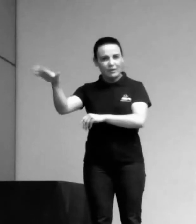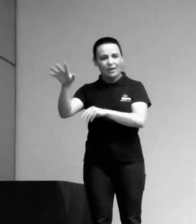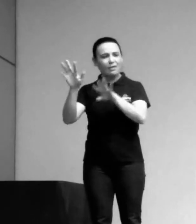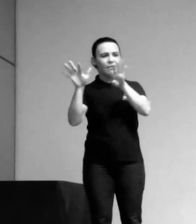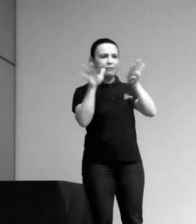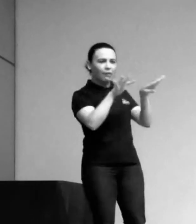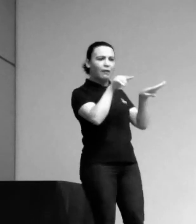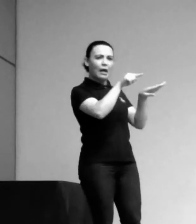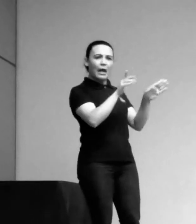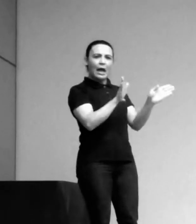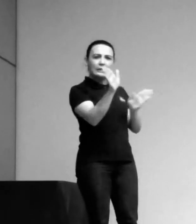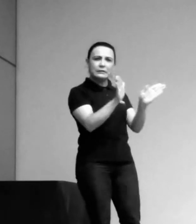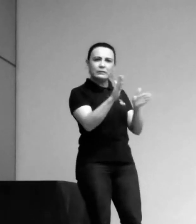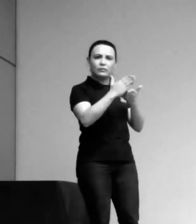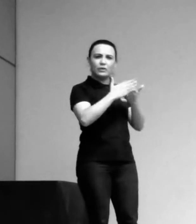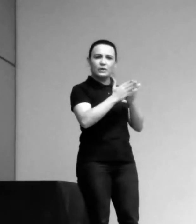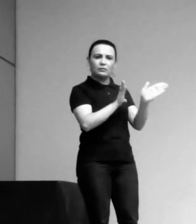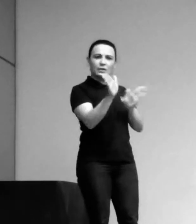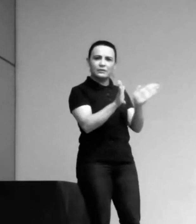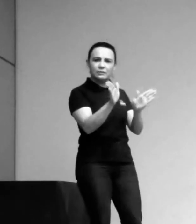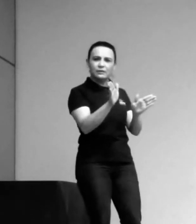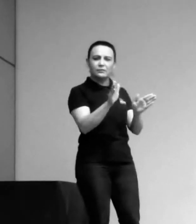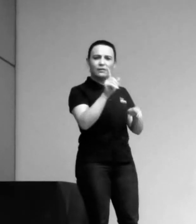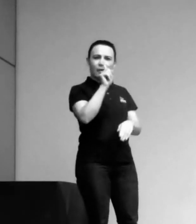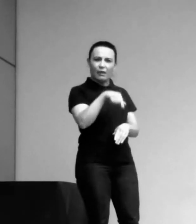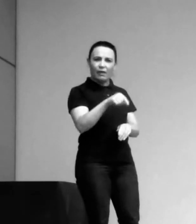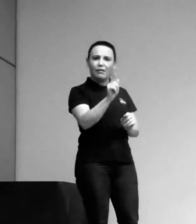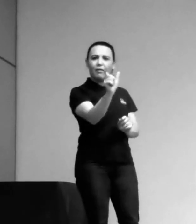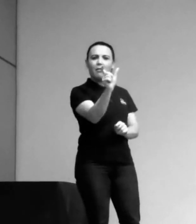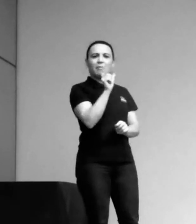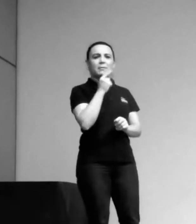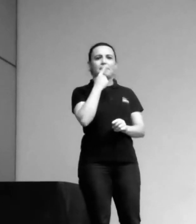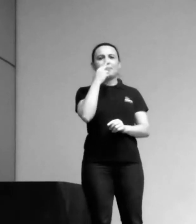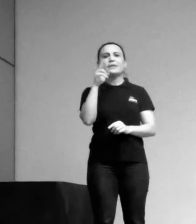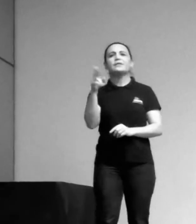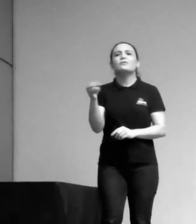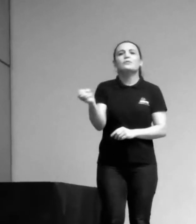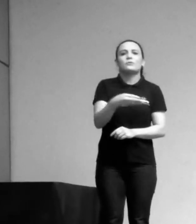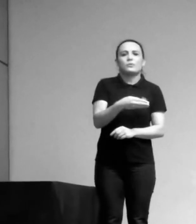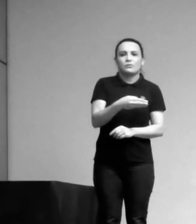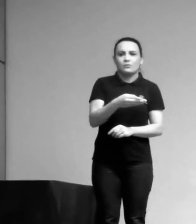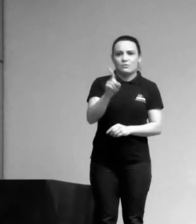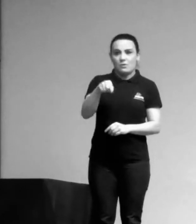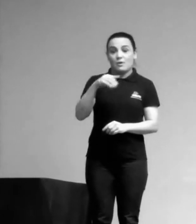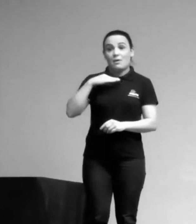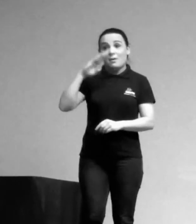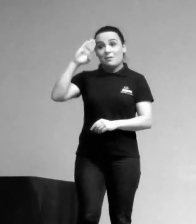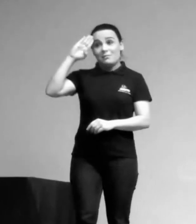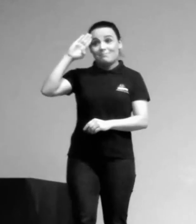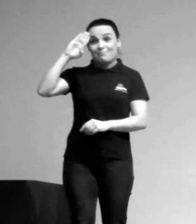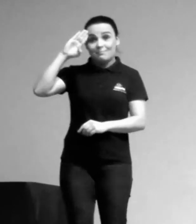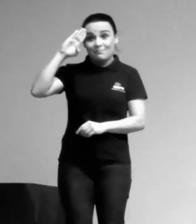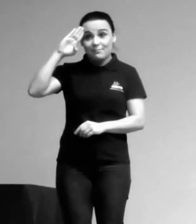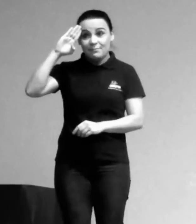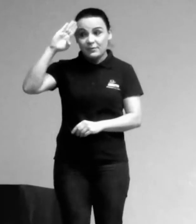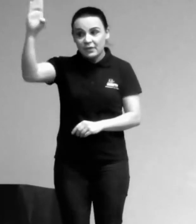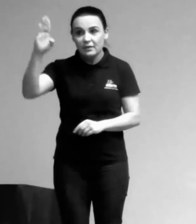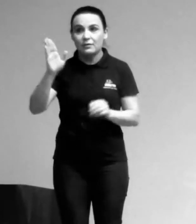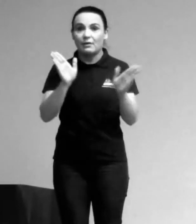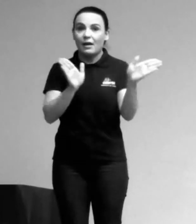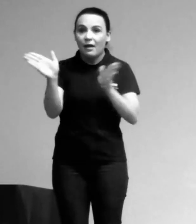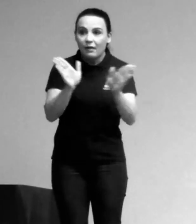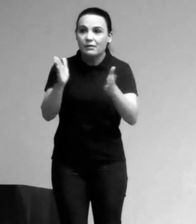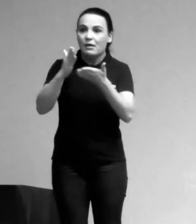ser fundamental, né? Porque, afinal, é um direito. Mas os fundamentais, eles têm força constitucional diferenciada em